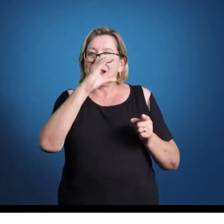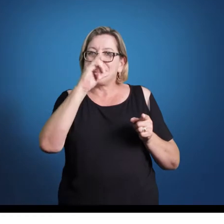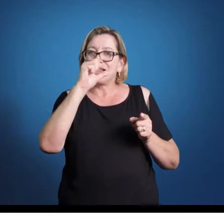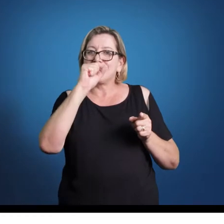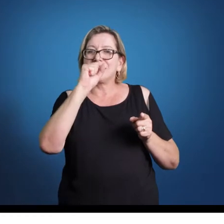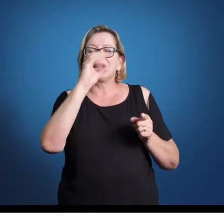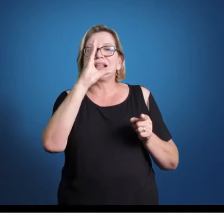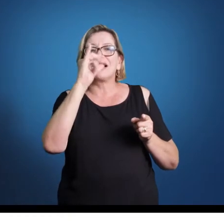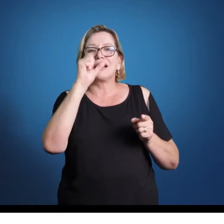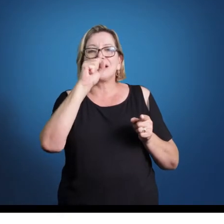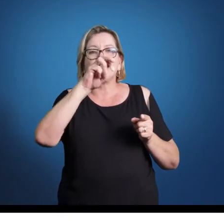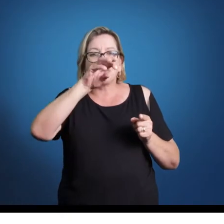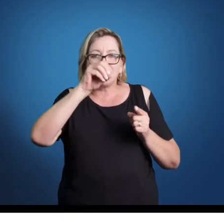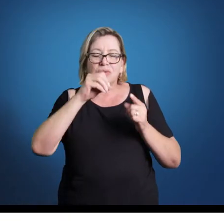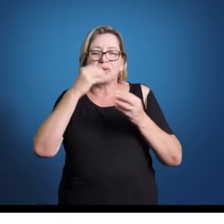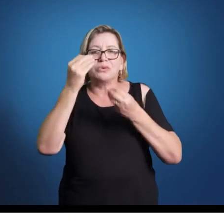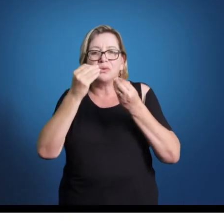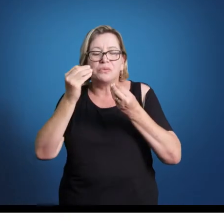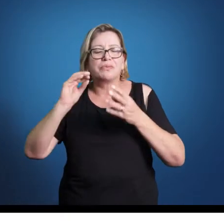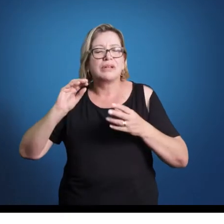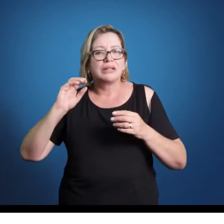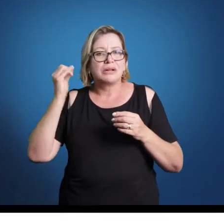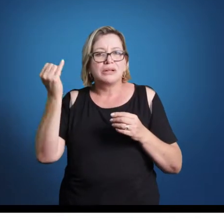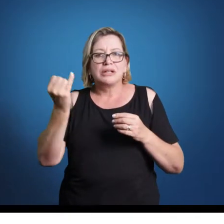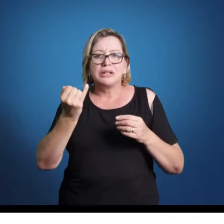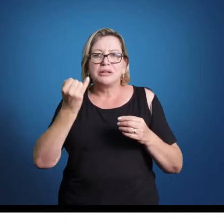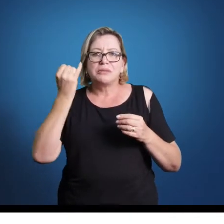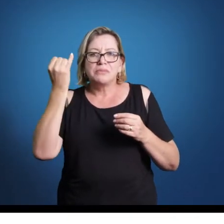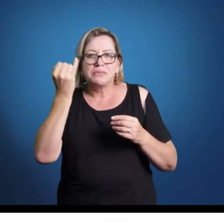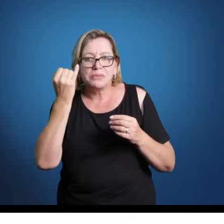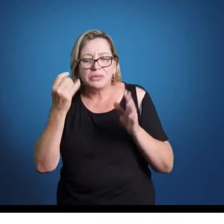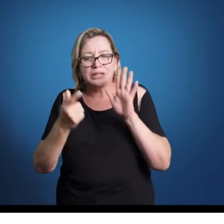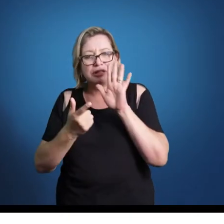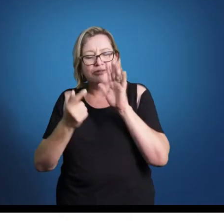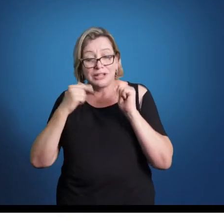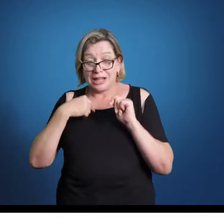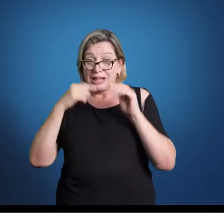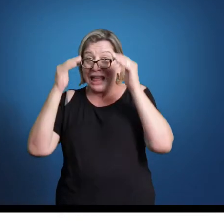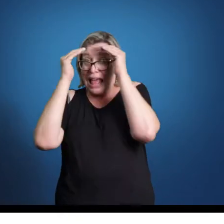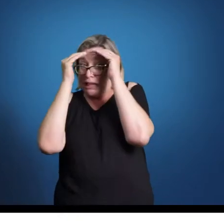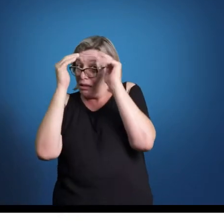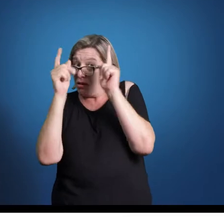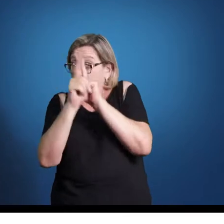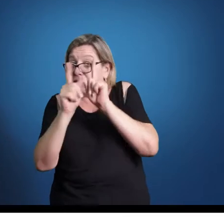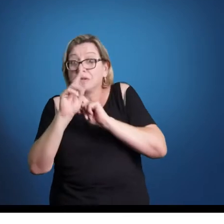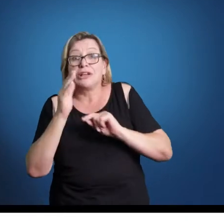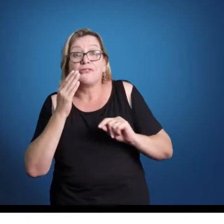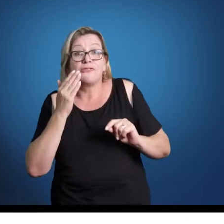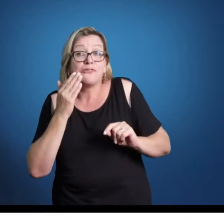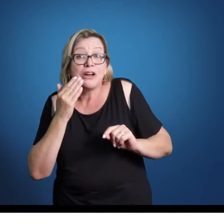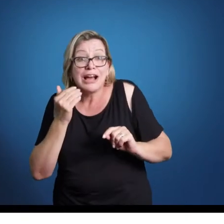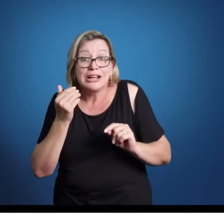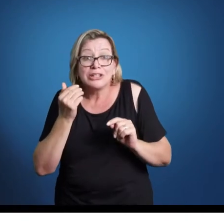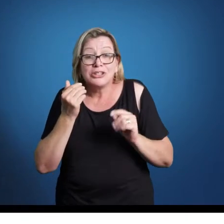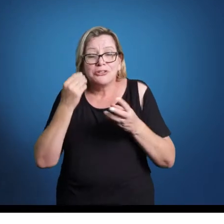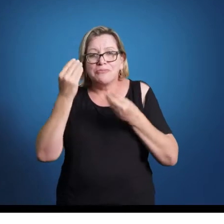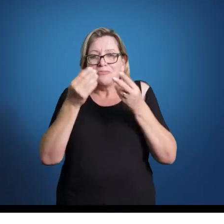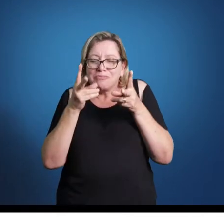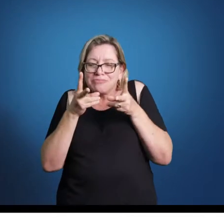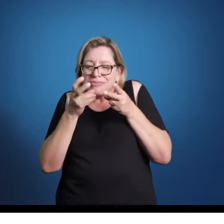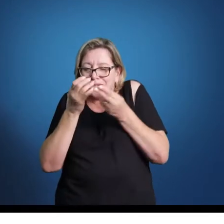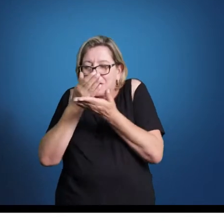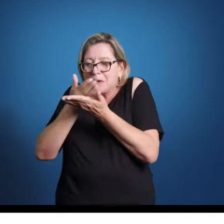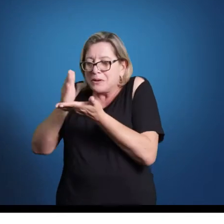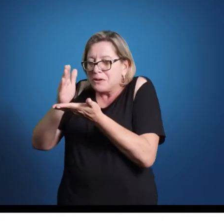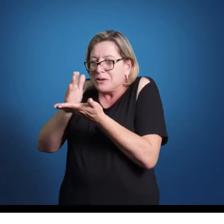é importante atenção no nível máximo, porque não é tão fácil distinguir esses dois períodos como foi distinguir o Renascimento da